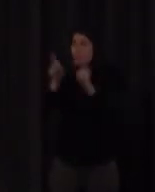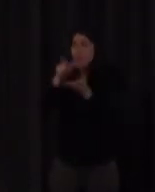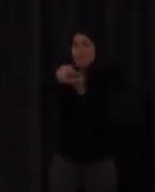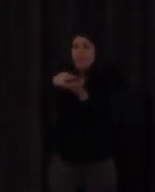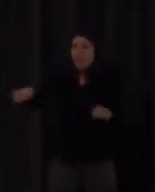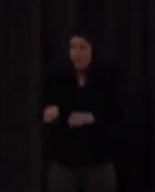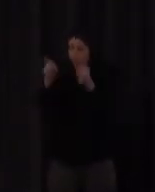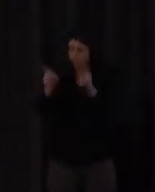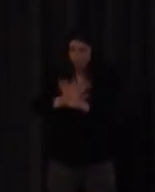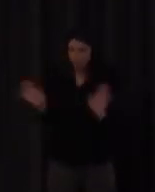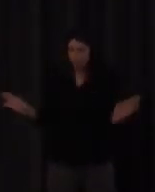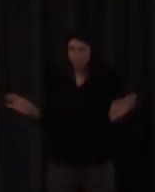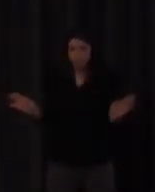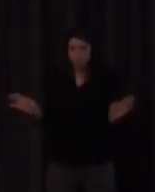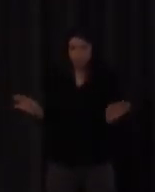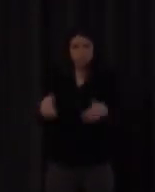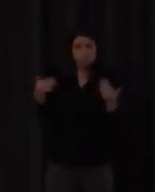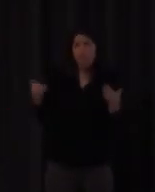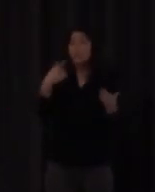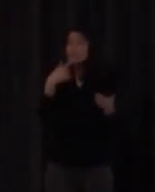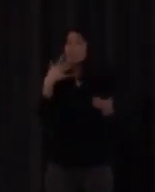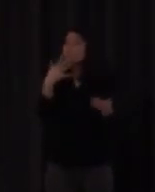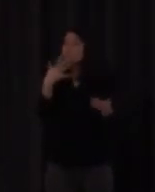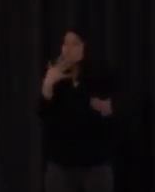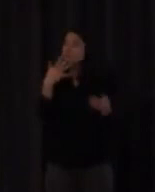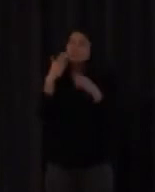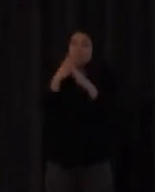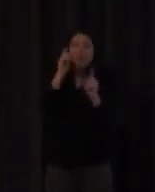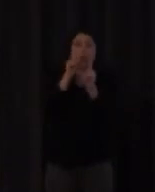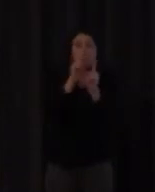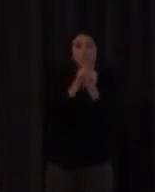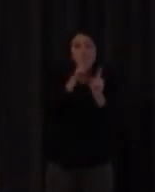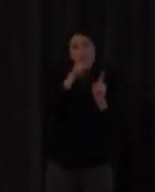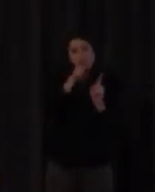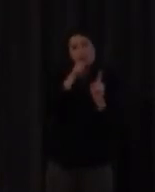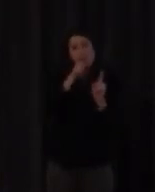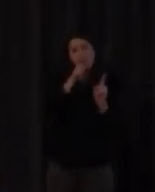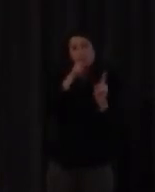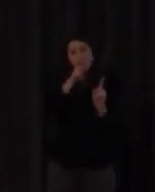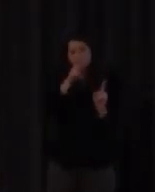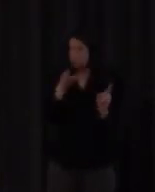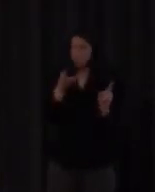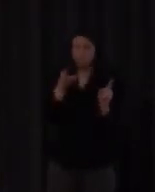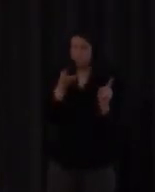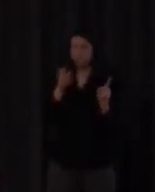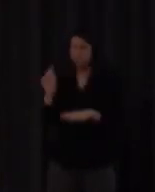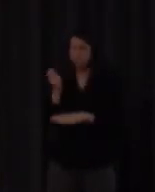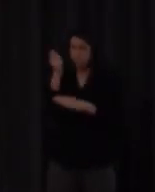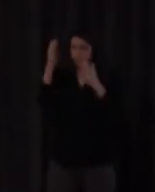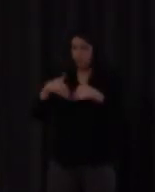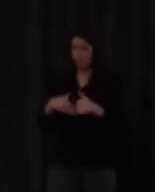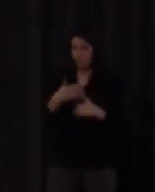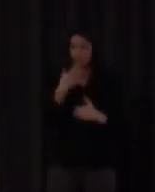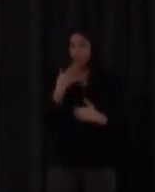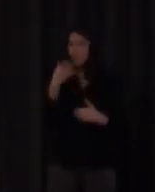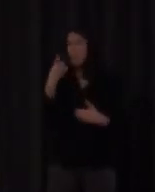también pero la realidad es que está este empeño oralizante en el que no se llega en el que un